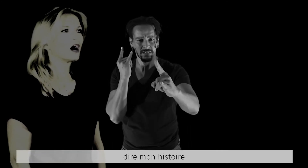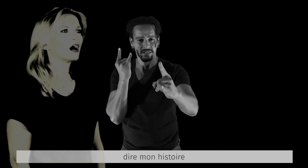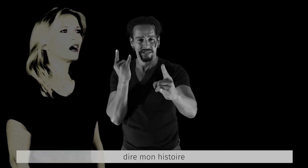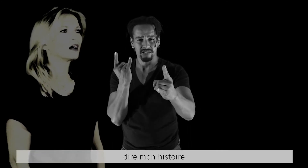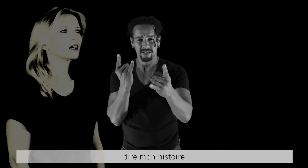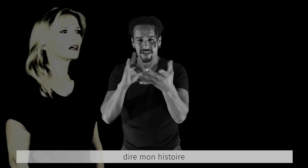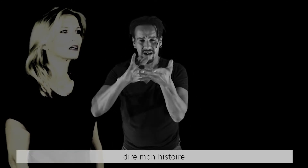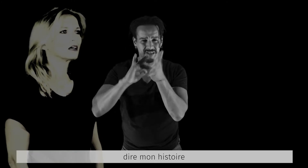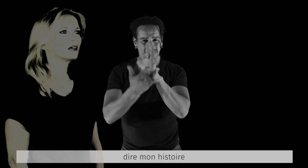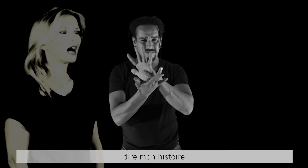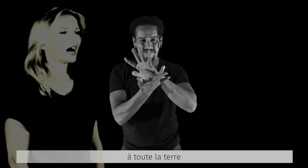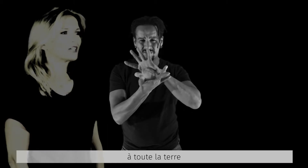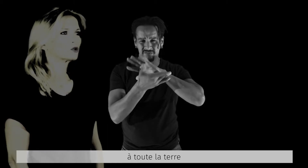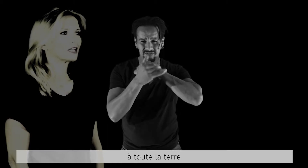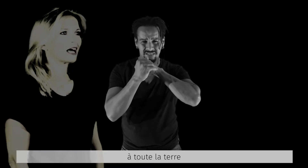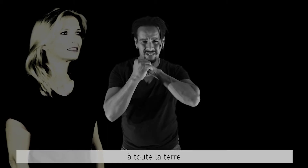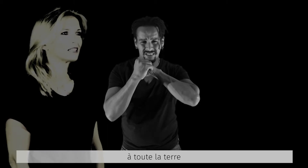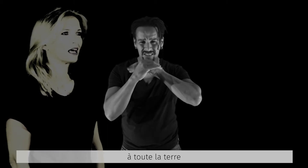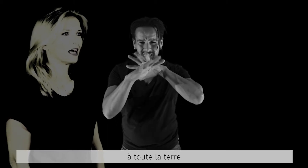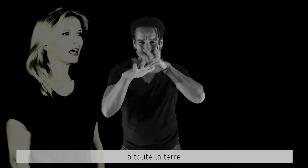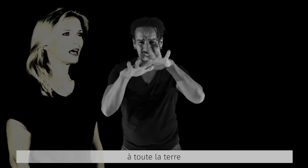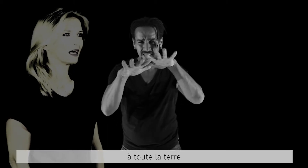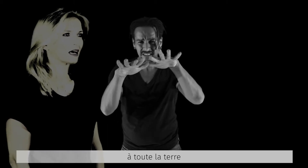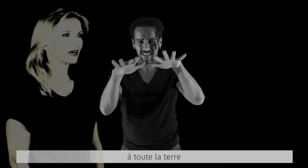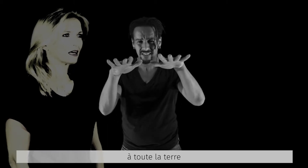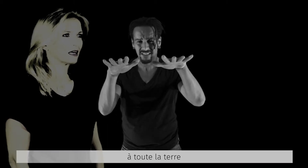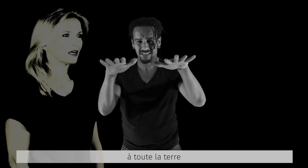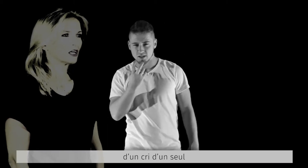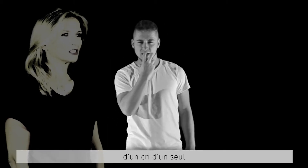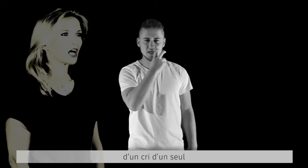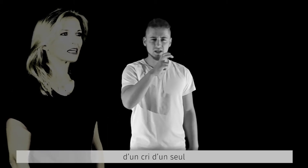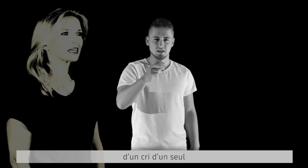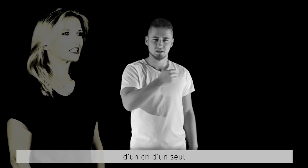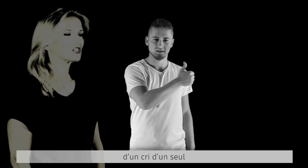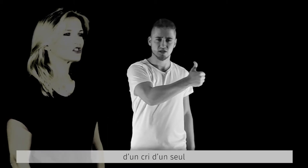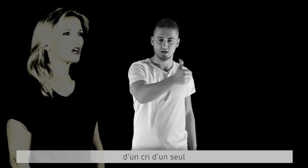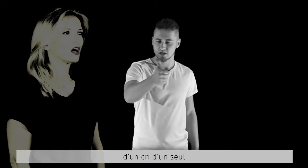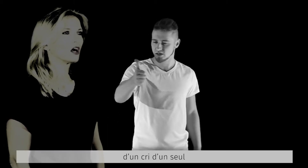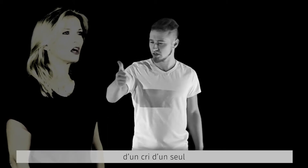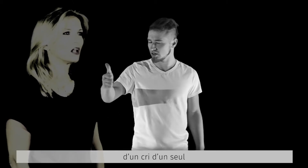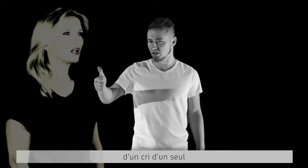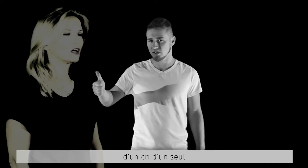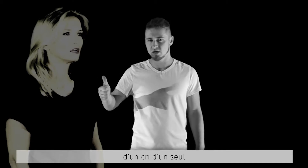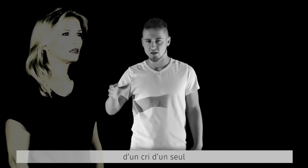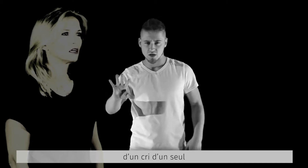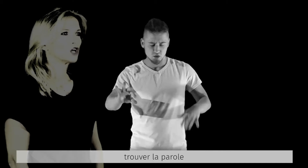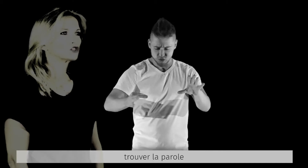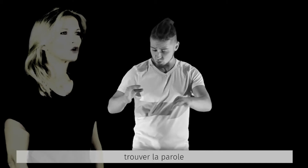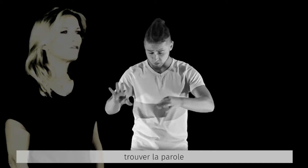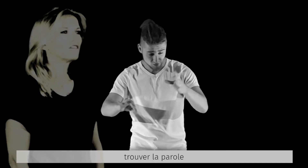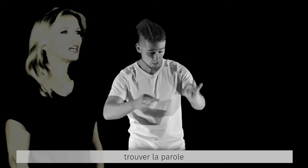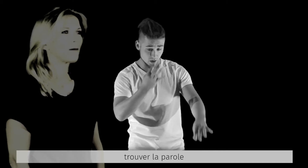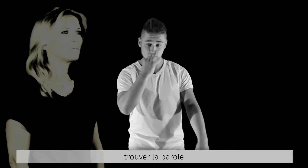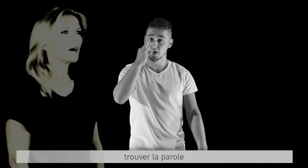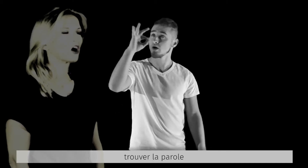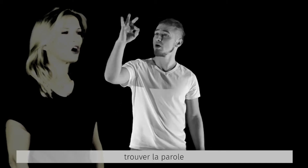à toute la terre D'un cri d'un seul, trouver